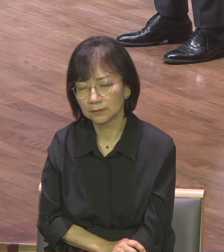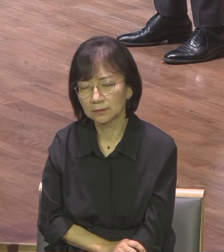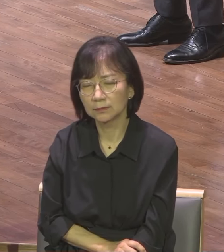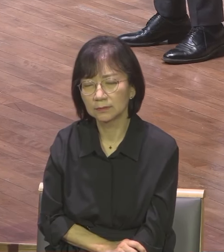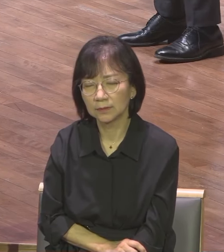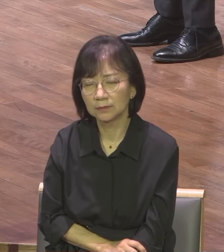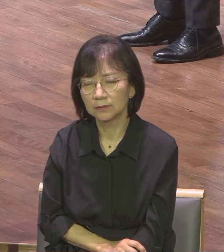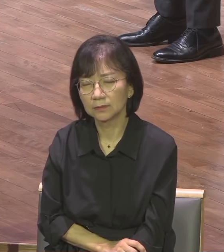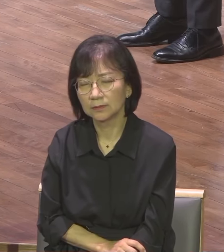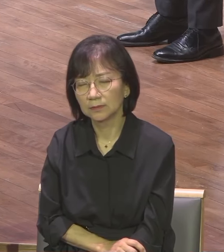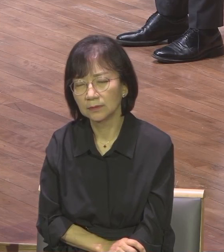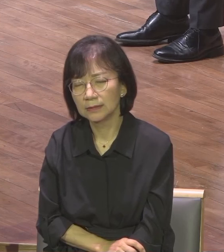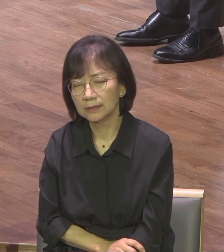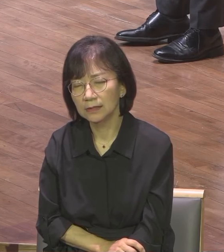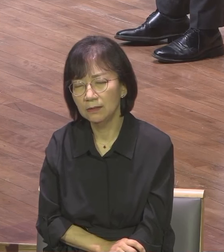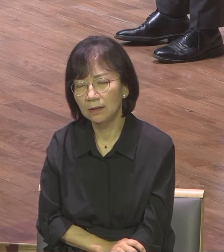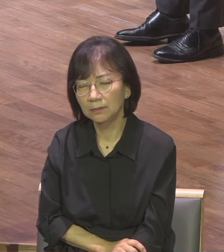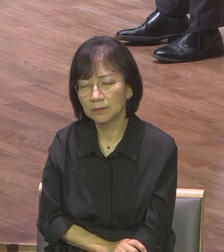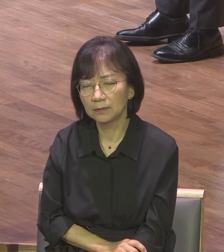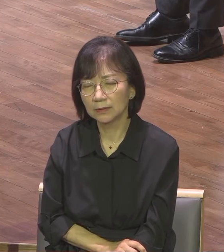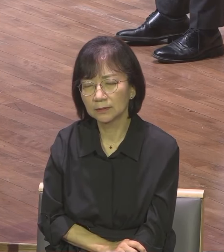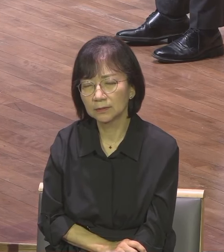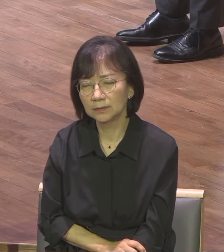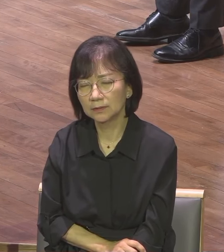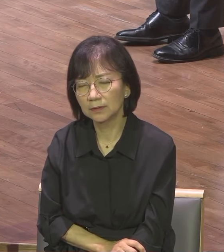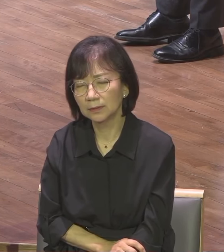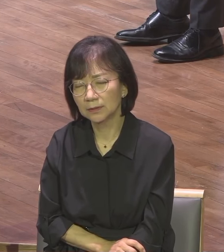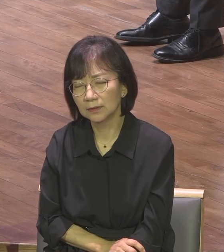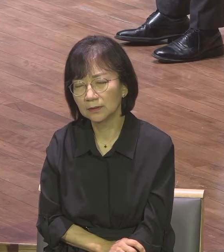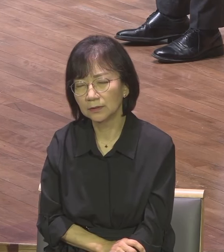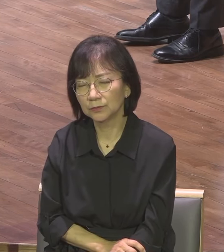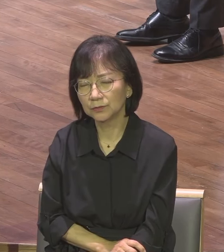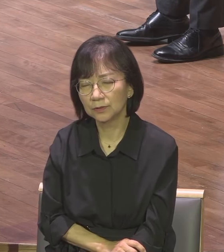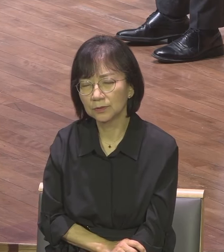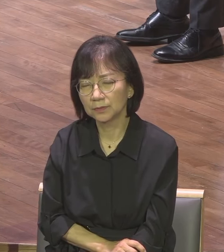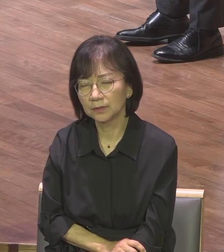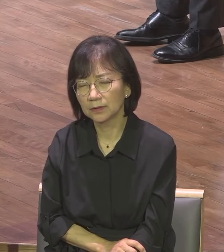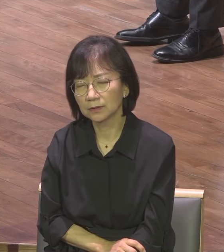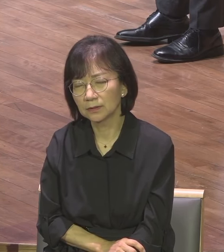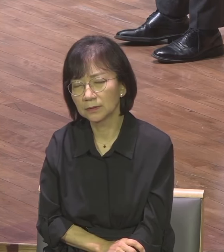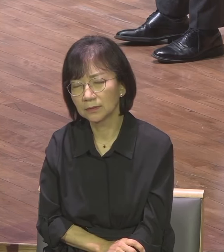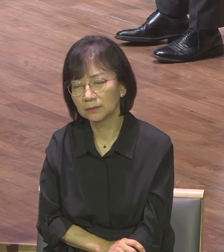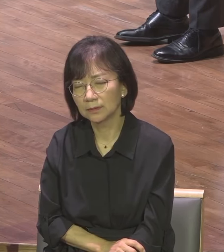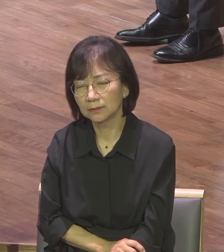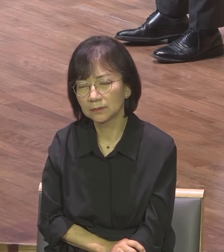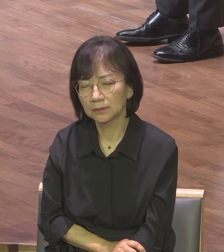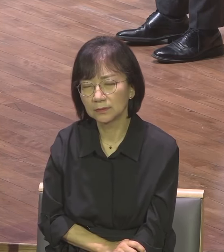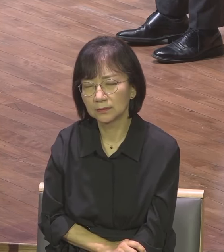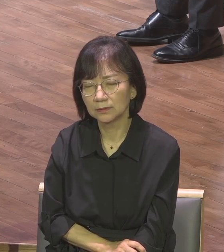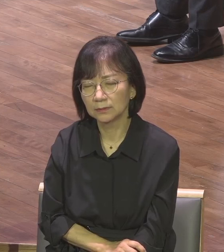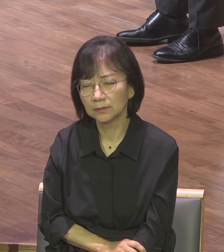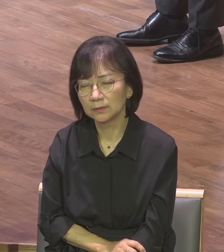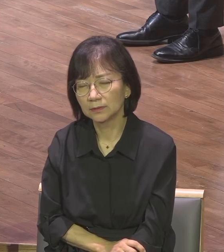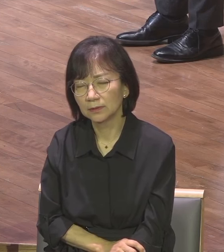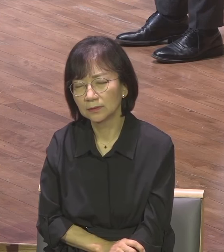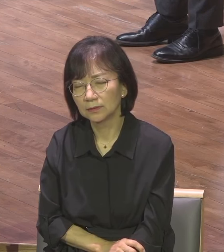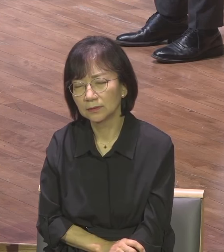축복이 하나님을 창려했던 이 자녀된 축복이 우리에게 임하기를 원하오니 하나님 축복해 주시옵소서 하나님